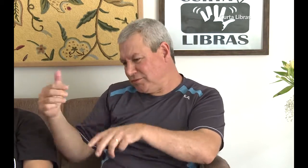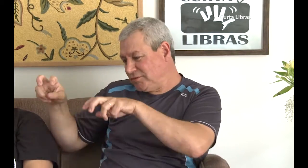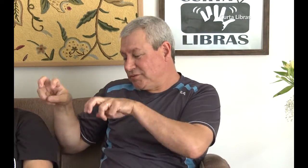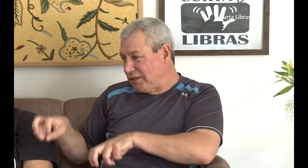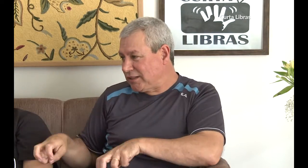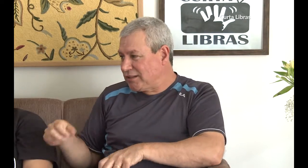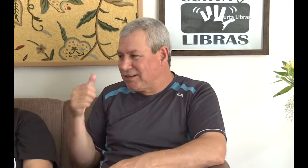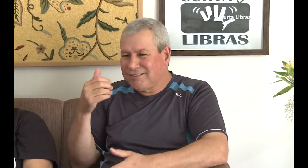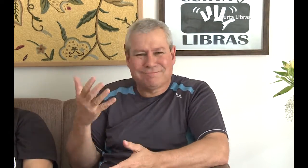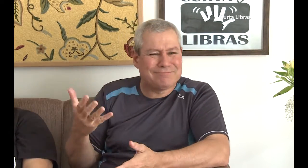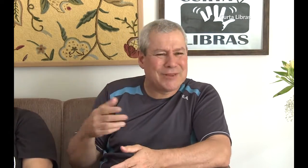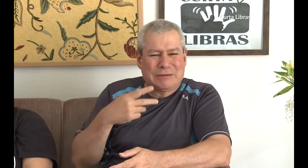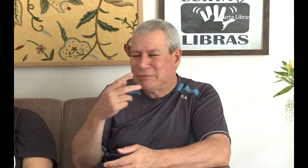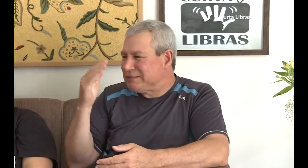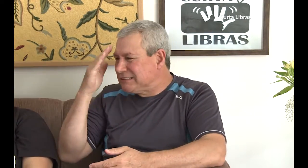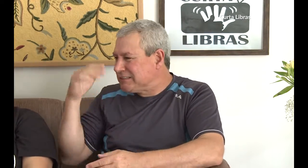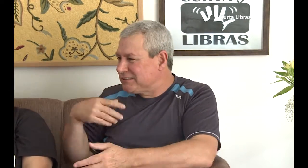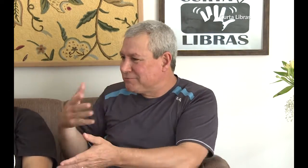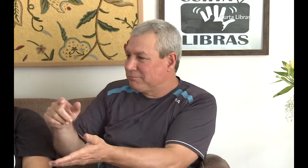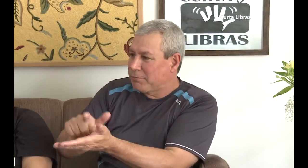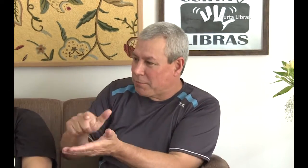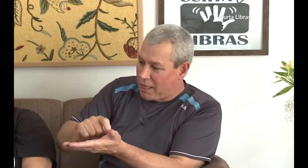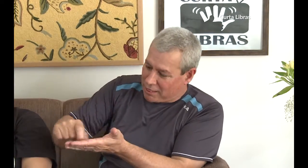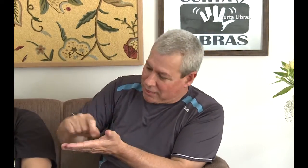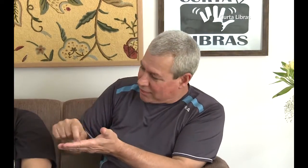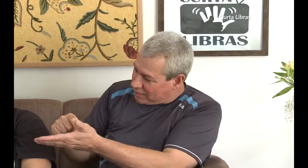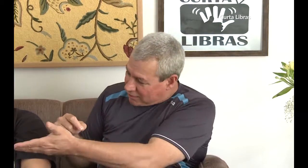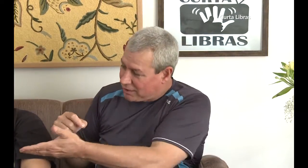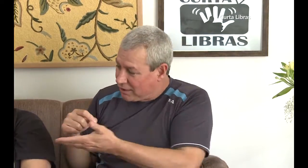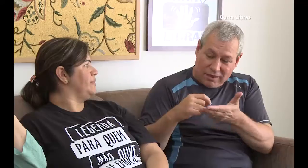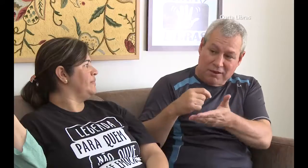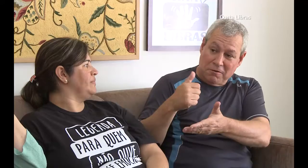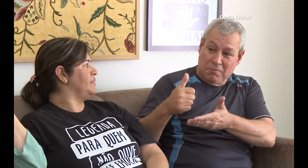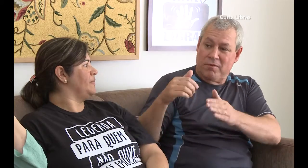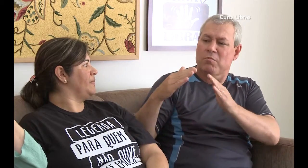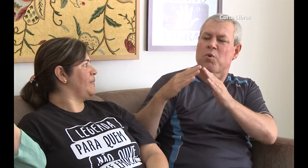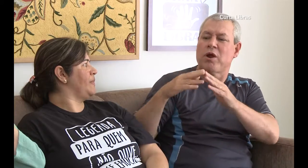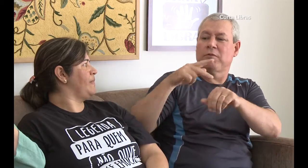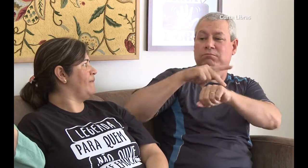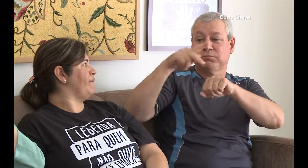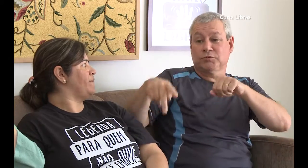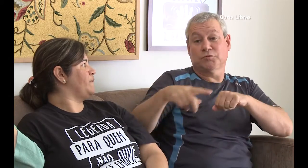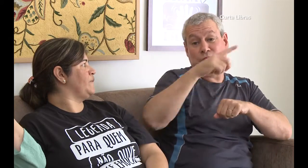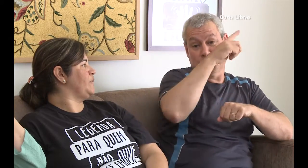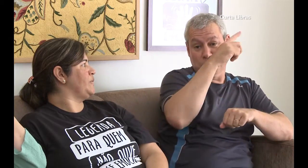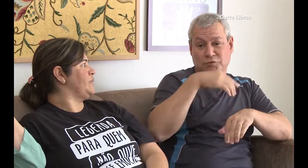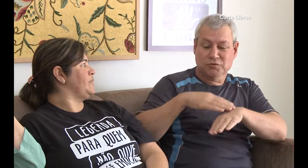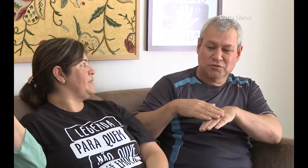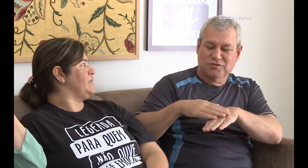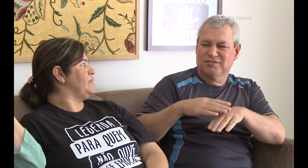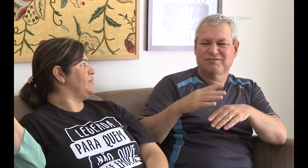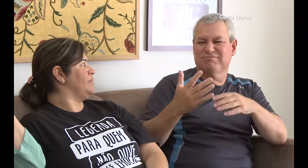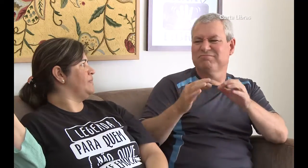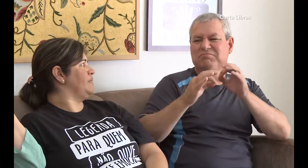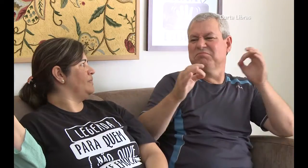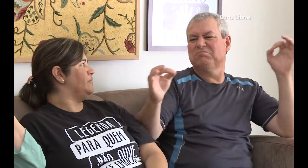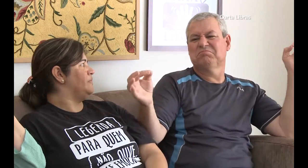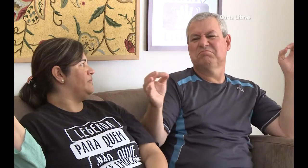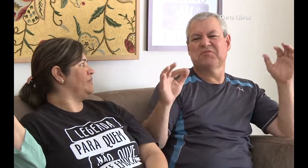estava difícil. Ela falava, não conseguia entender. Então pegamos um papel e começamos a trocar bilhetes. Ela me disse que morava em passo fundo. Depois dessa